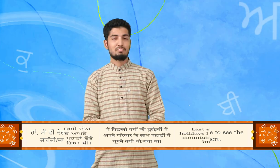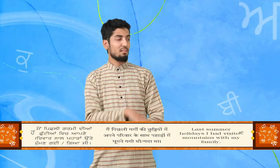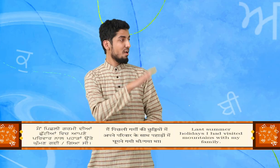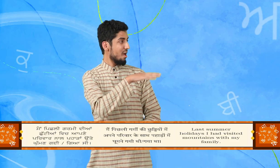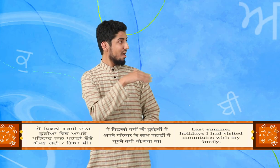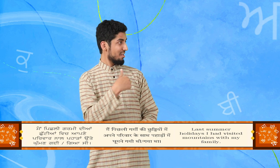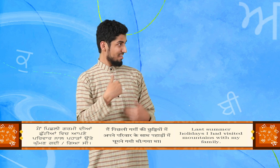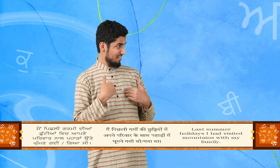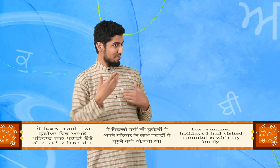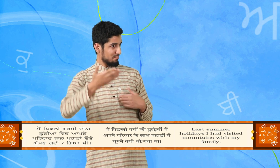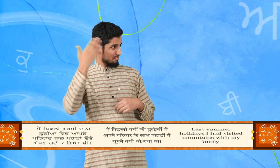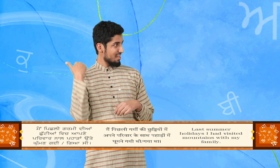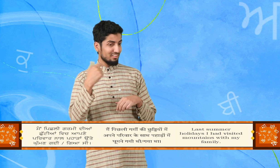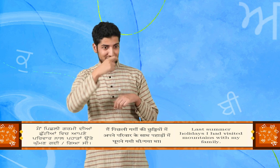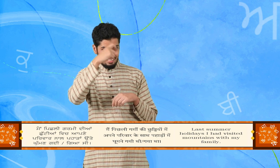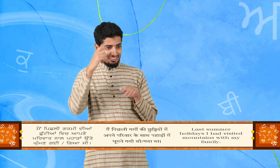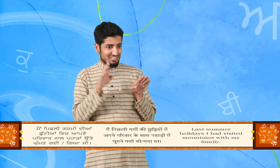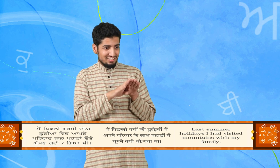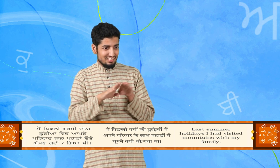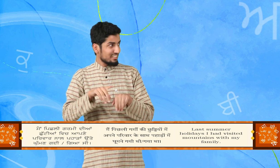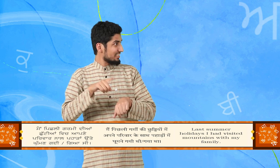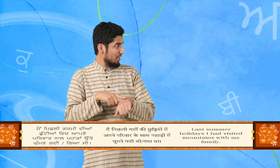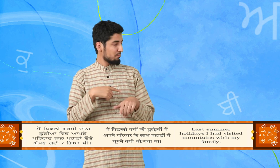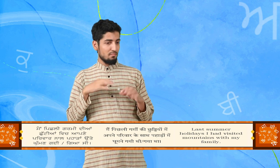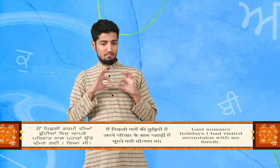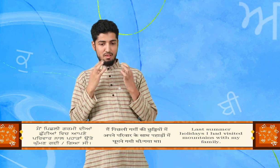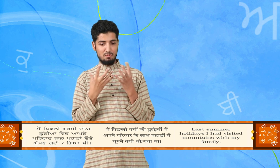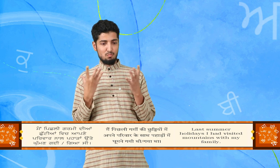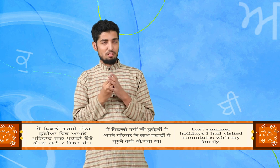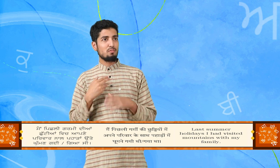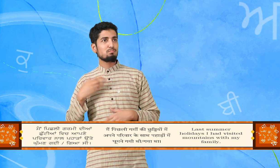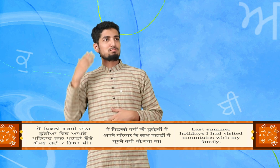मैं पिछली गर्मी दिया छुटियां विच अपने परिवान नाल पहाडा उत्ते कुम्ण गया सी.